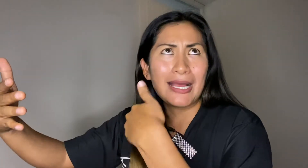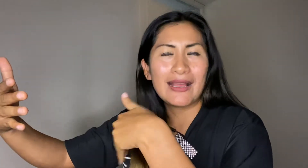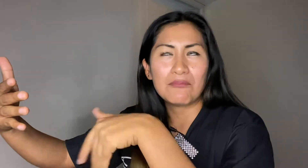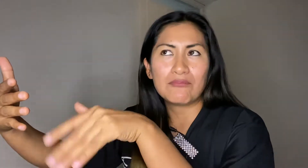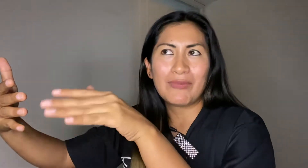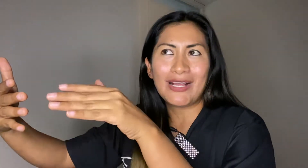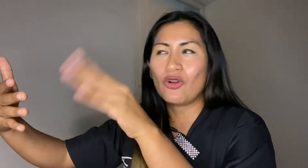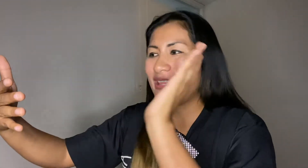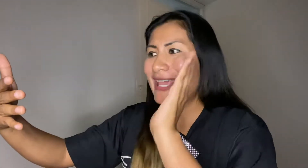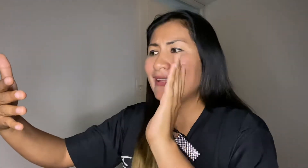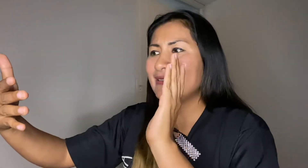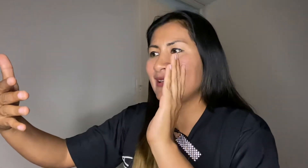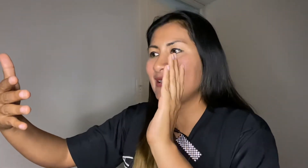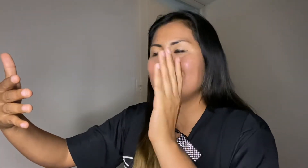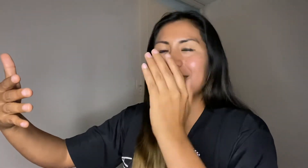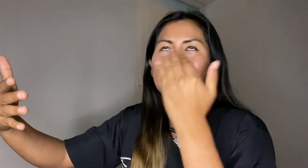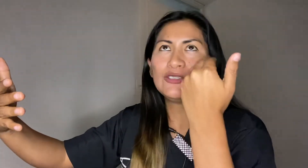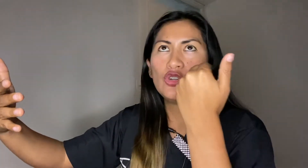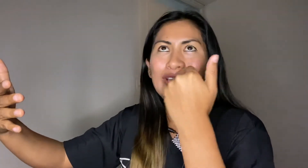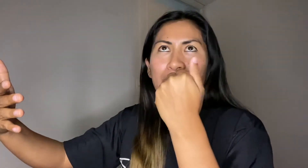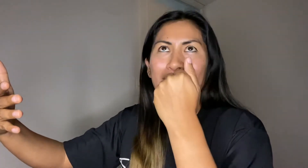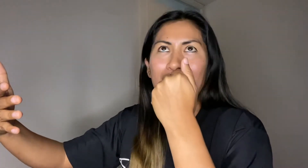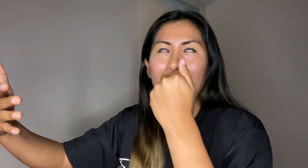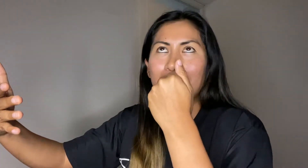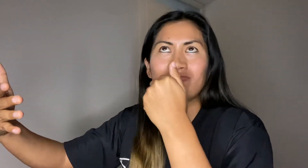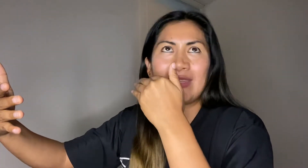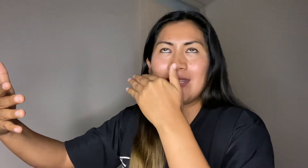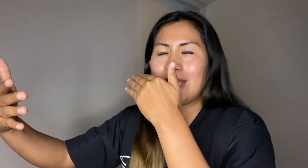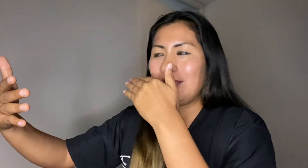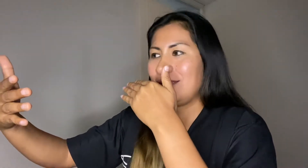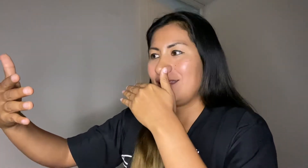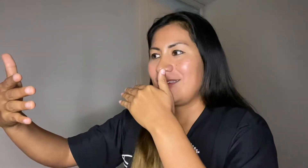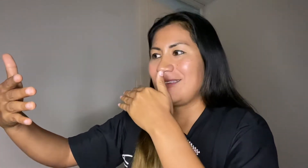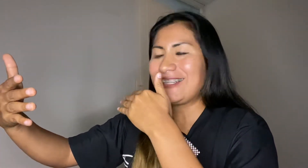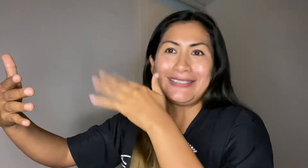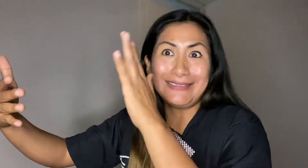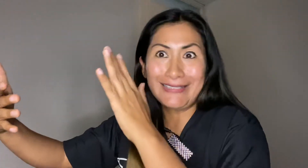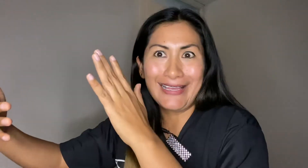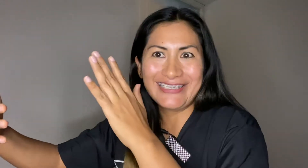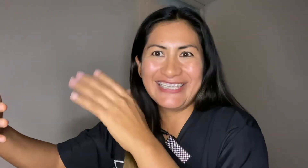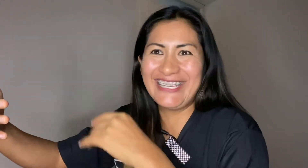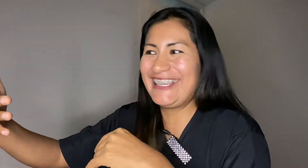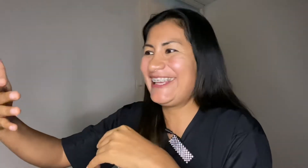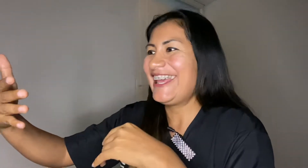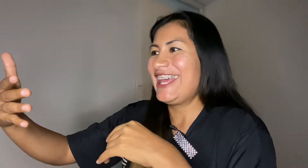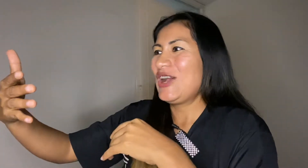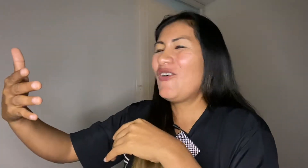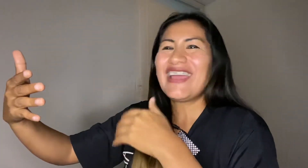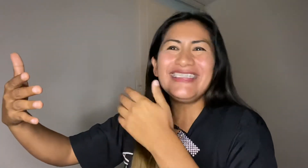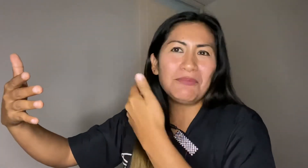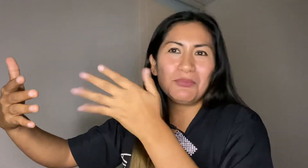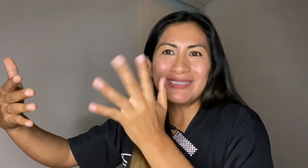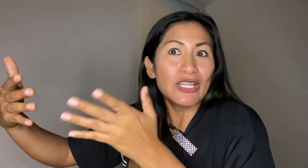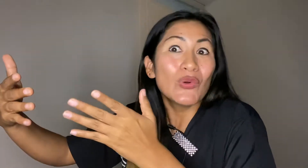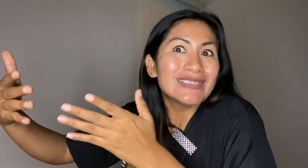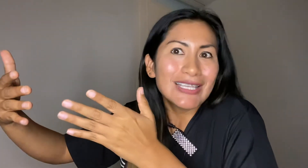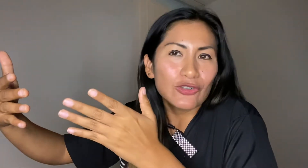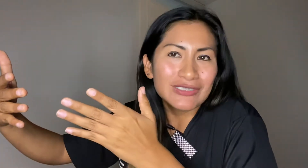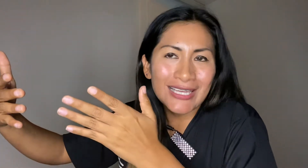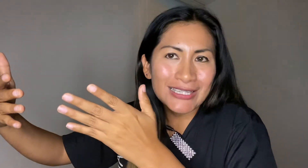comediantes, quizás solo era para artistas o gente que no es negociante